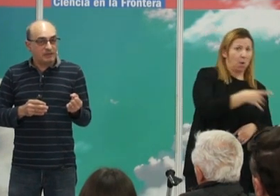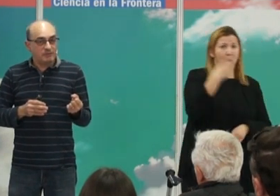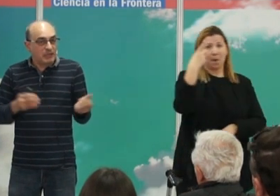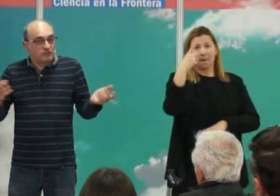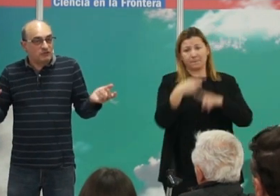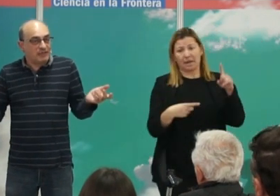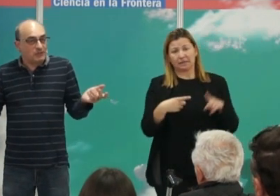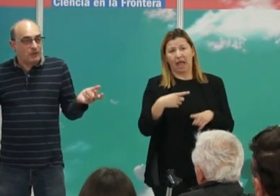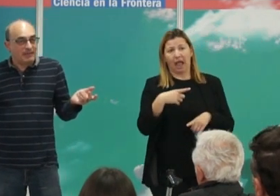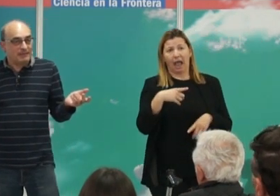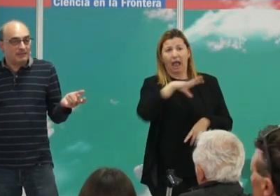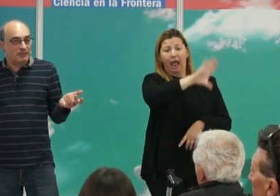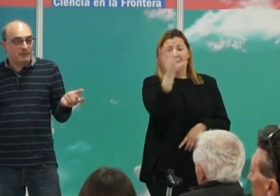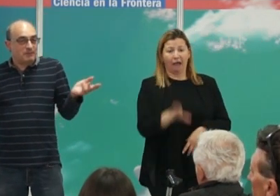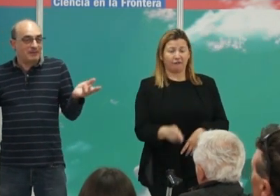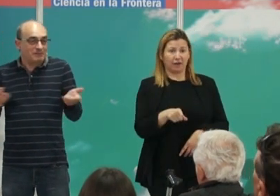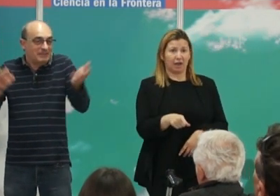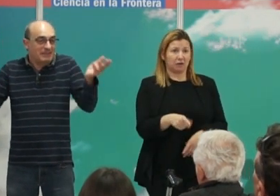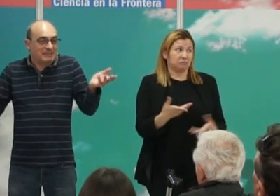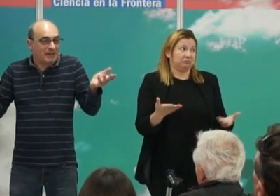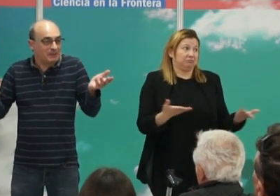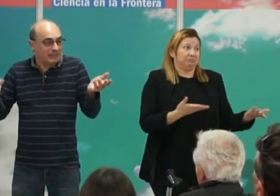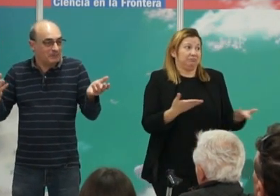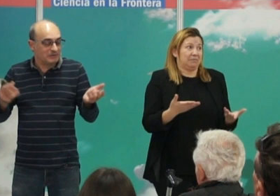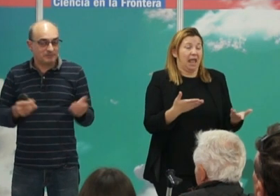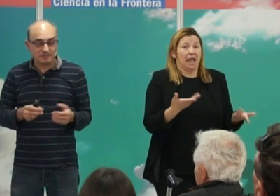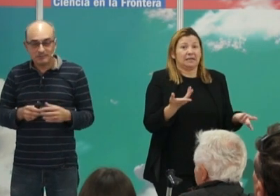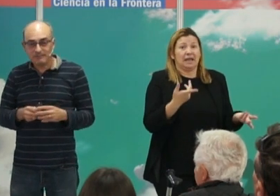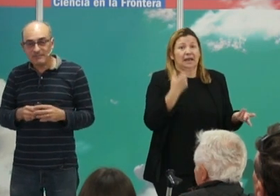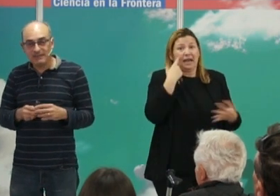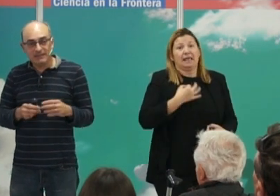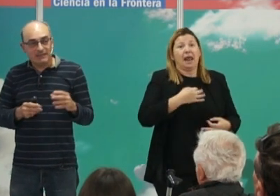africano podríamos considerarlo igualmente el primer presidente blanco digamos